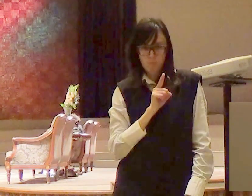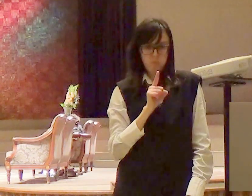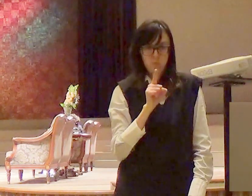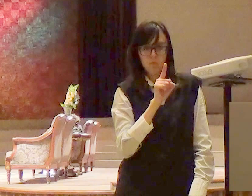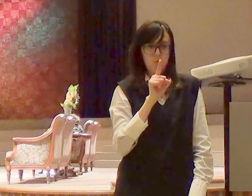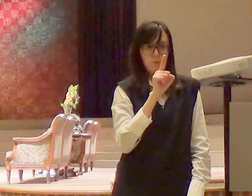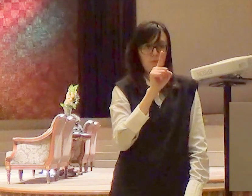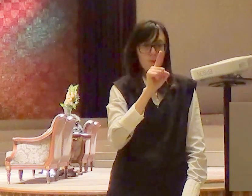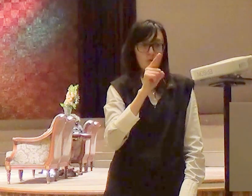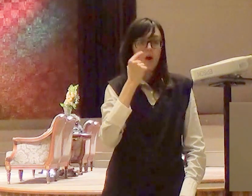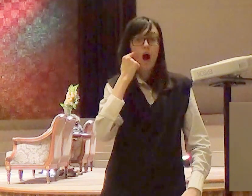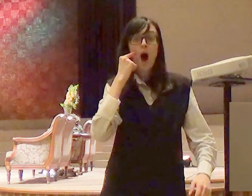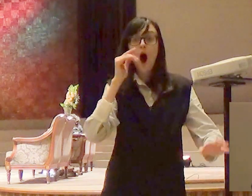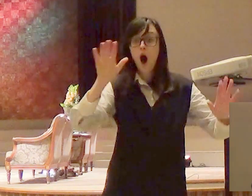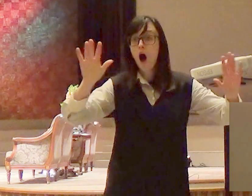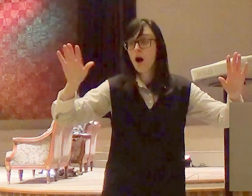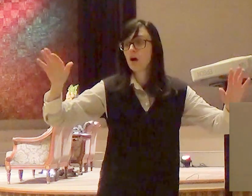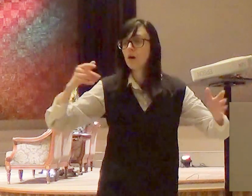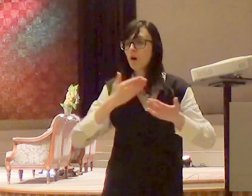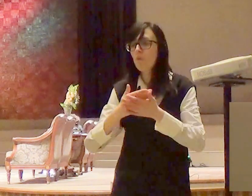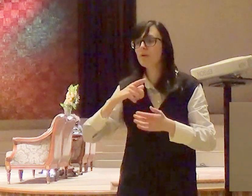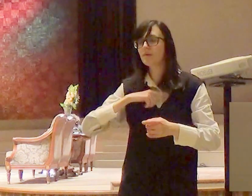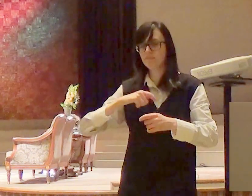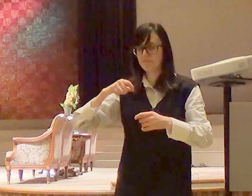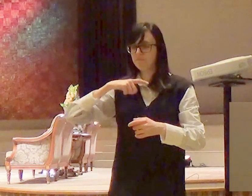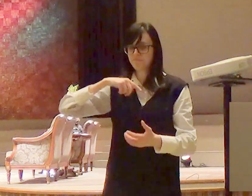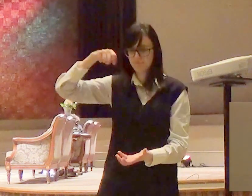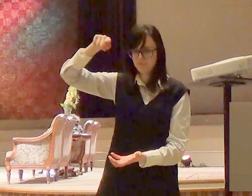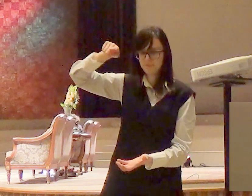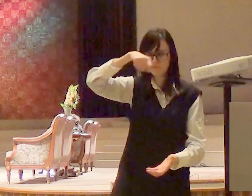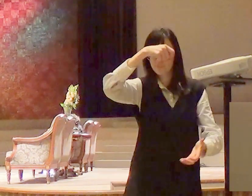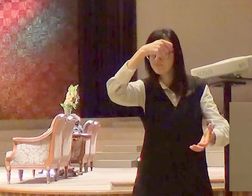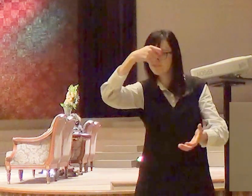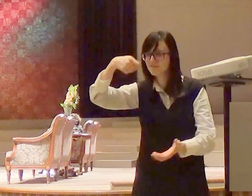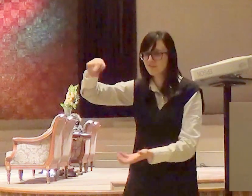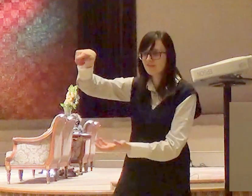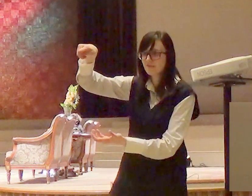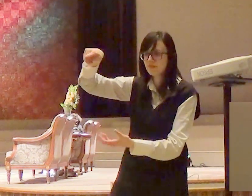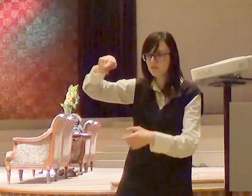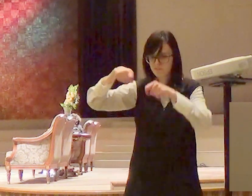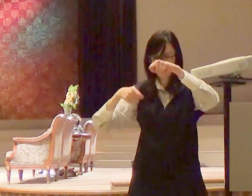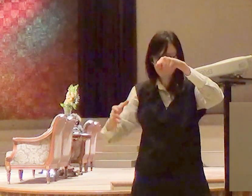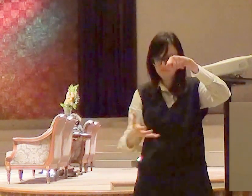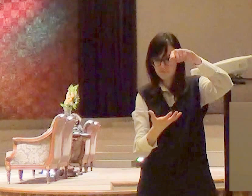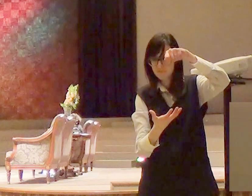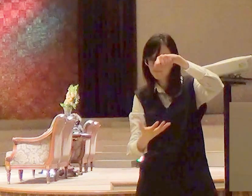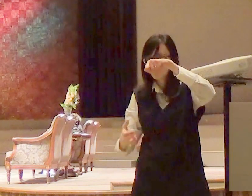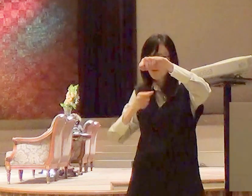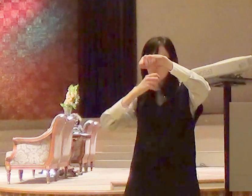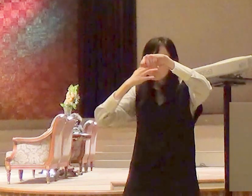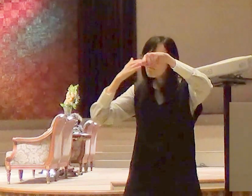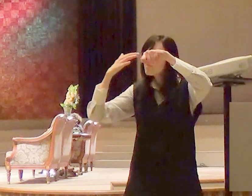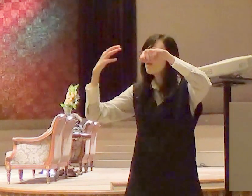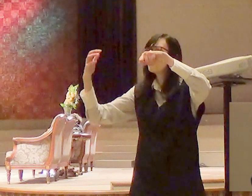pessoas que ele está na frente e começa a balançar o seu incensário e diz Deus tenha misericórdia Deus tenha